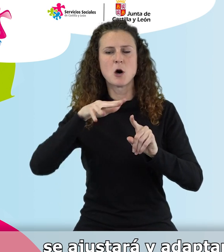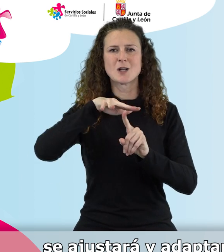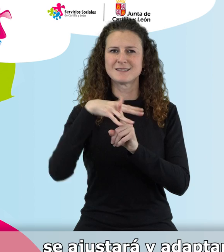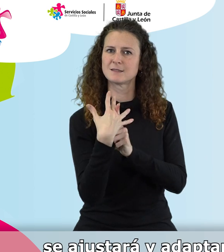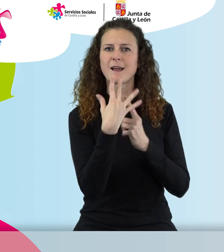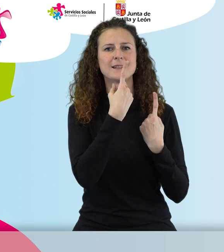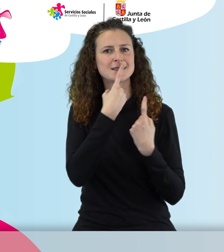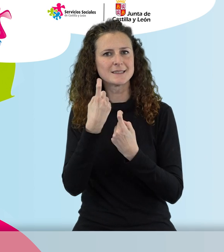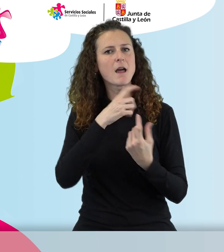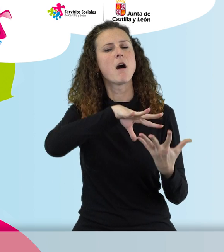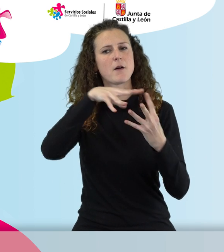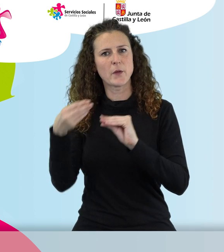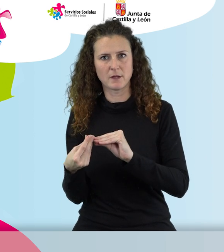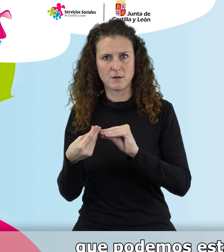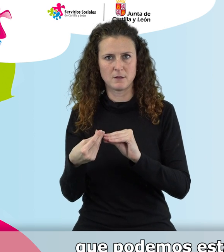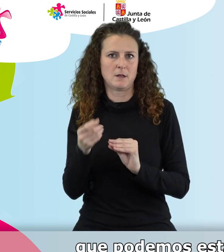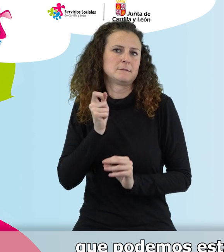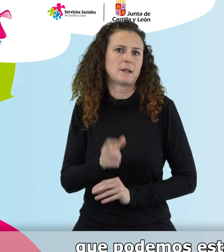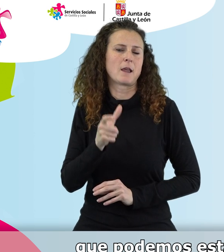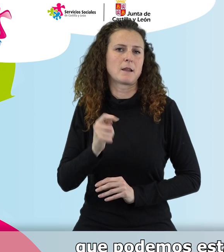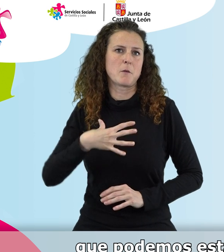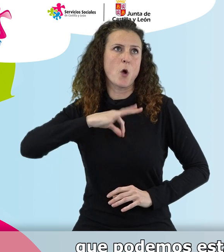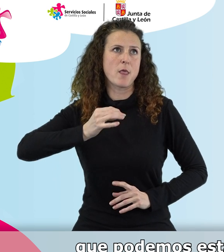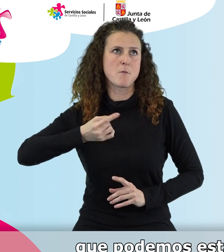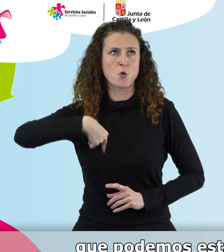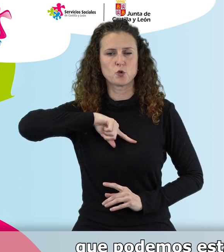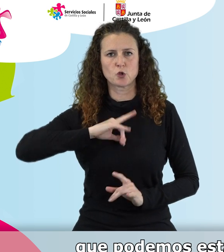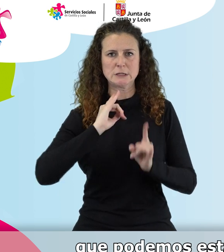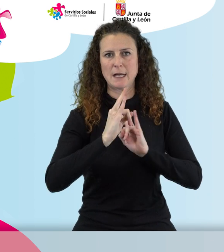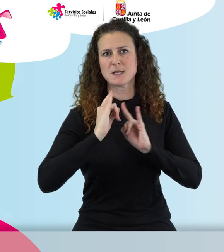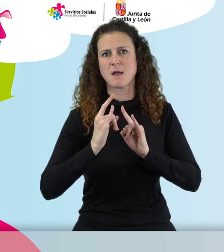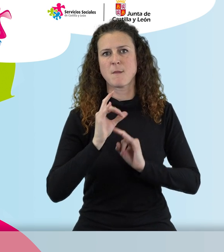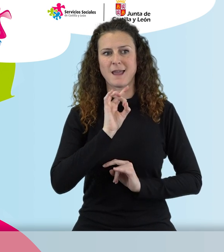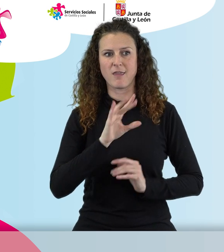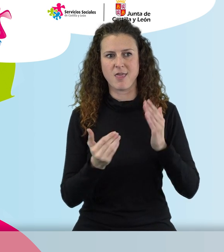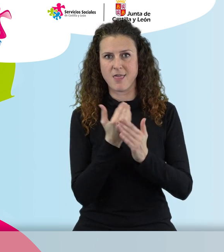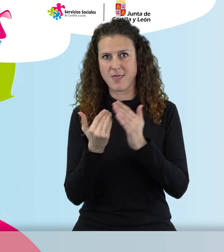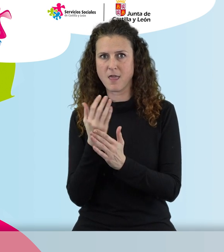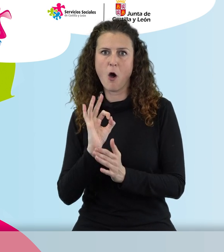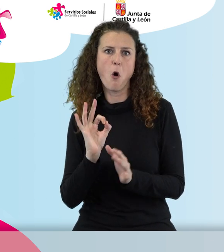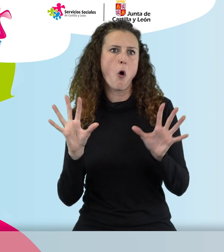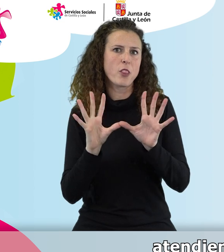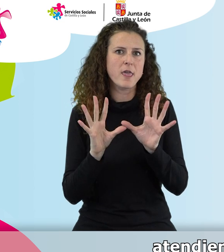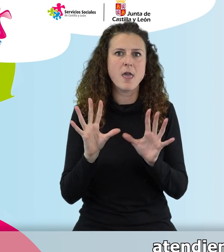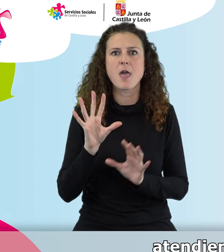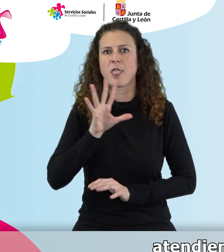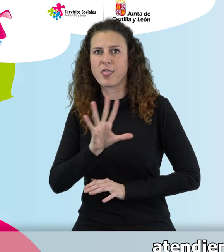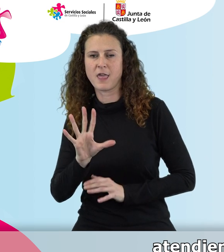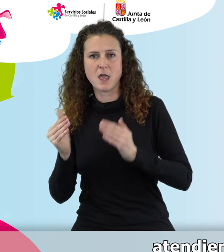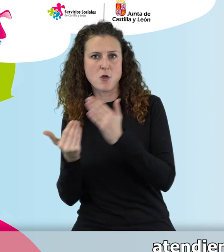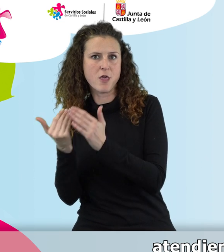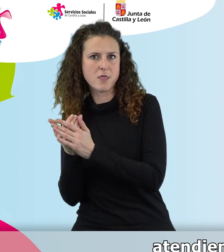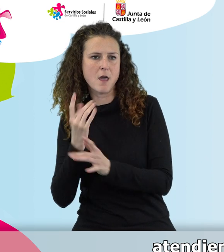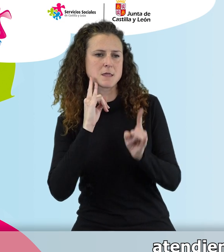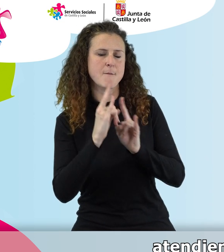necesidades de la persona, tanto en la frecuencia, que podemos estar llamando cada 15 días, pero incluso cada 10, cada 5, atendiendo a